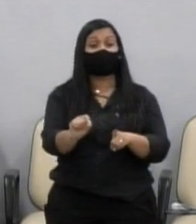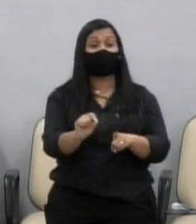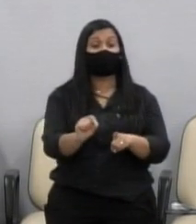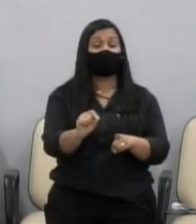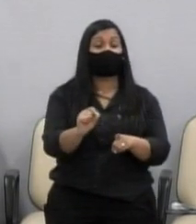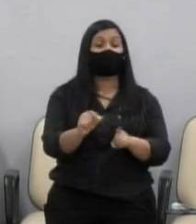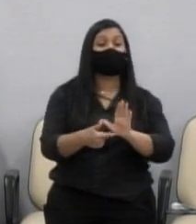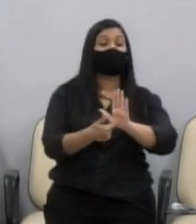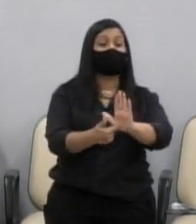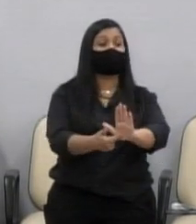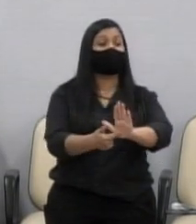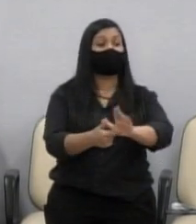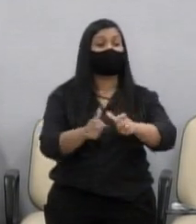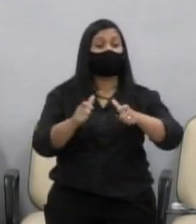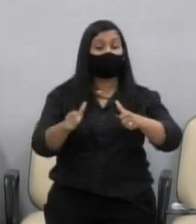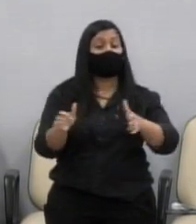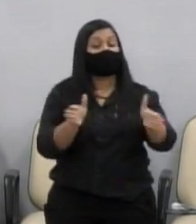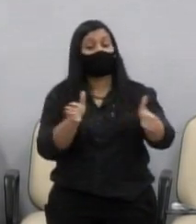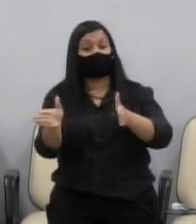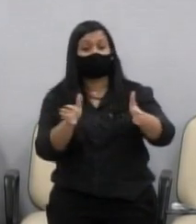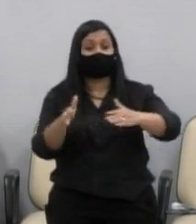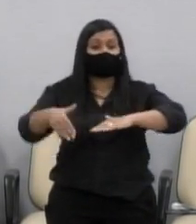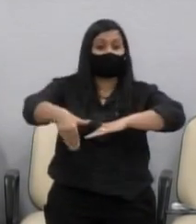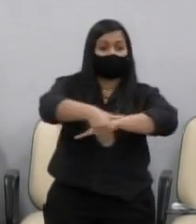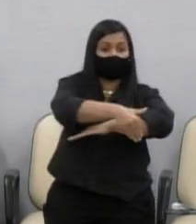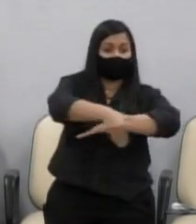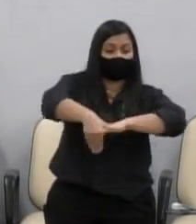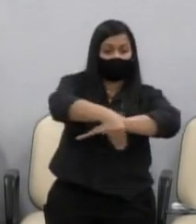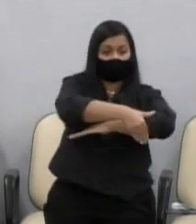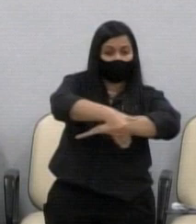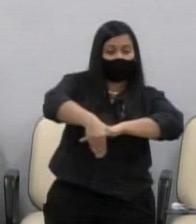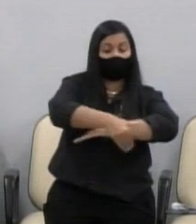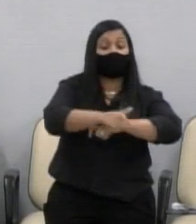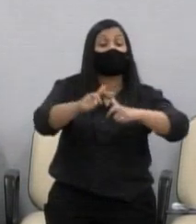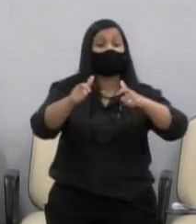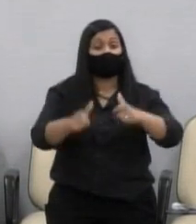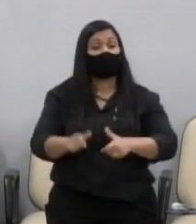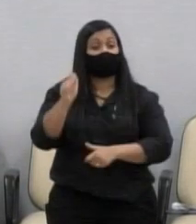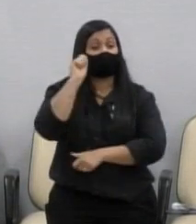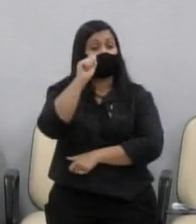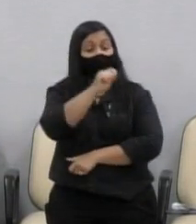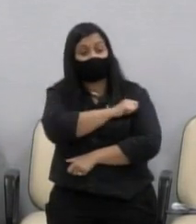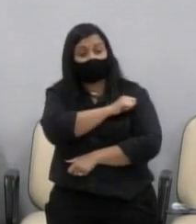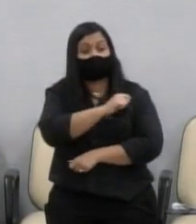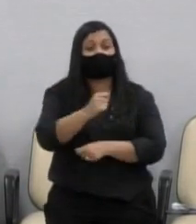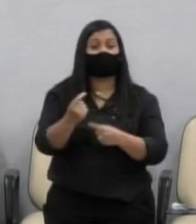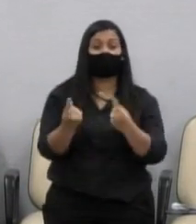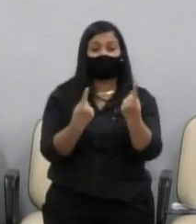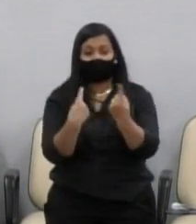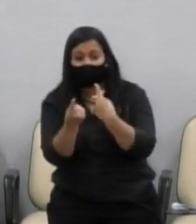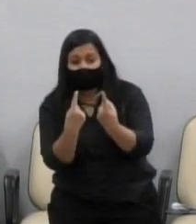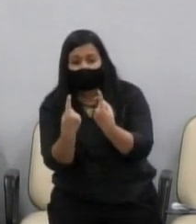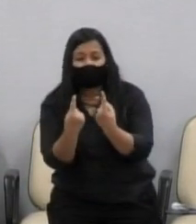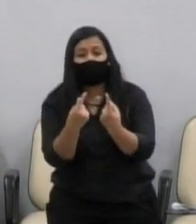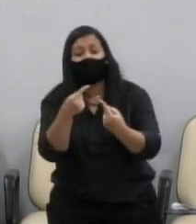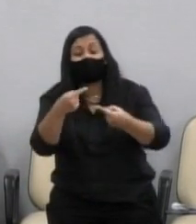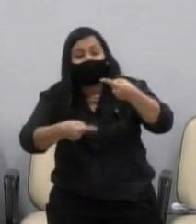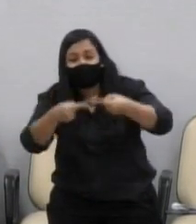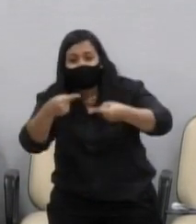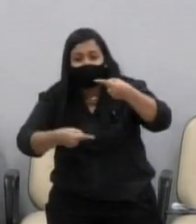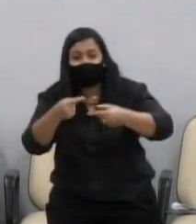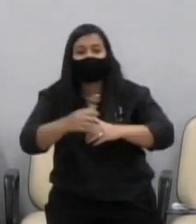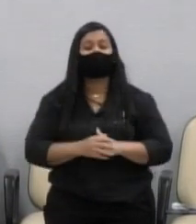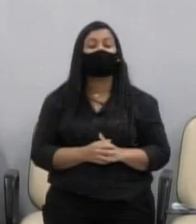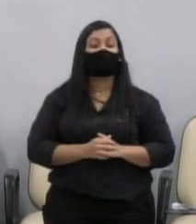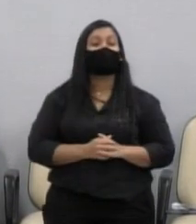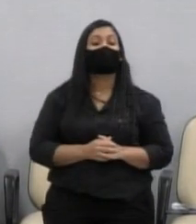acessibilidade em algumas ruas no calçadão de Rio Preto. Estão discutindo, eu sei que é de suma importância, eu já estou